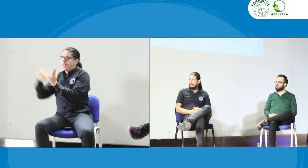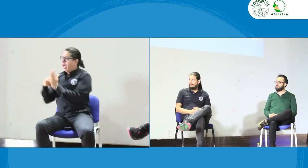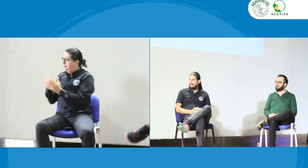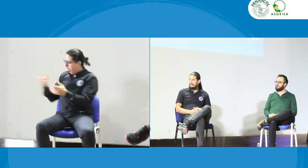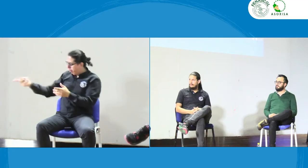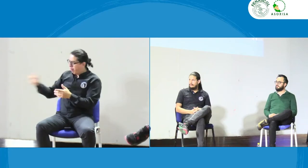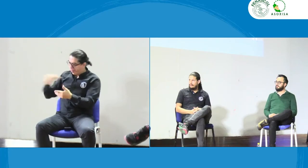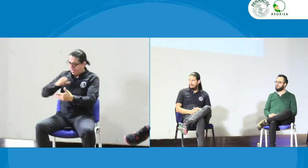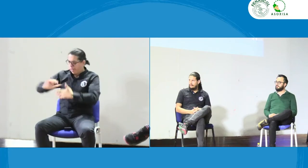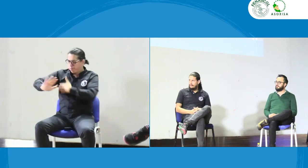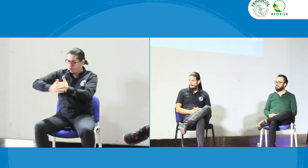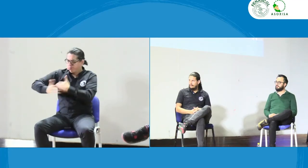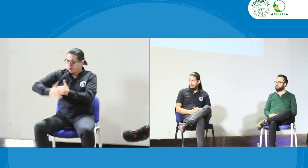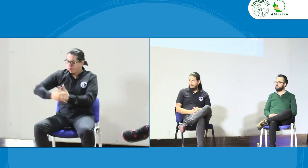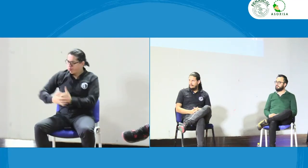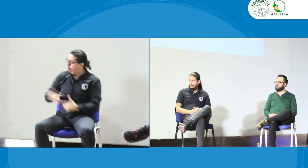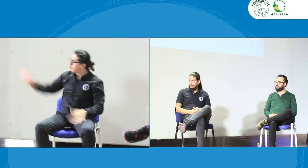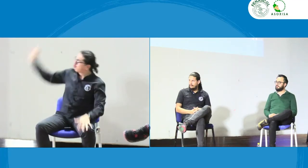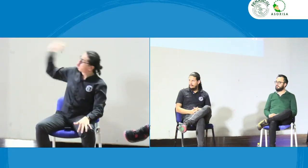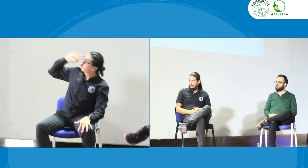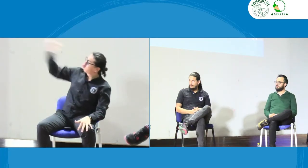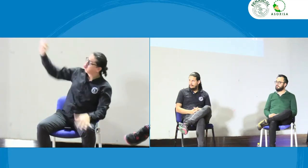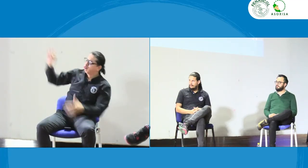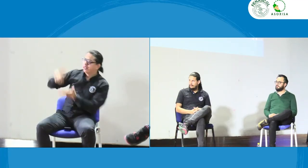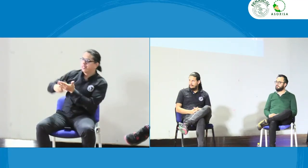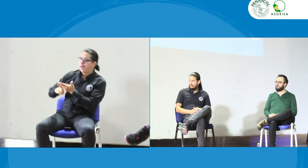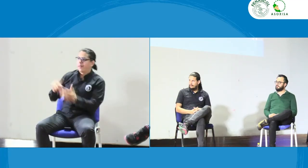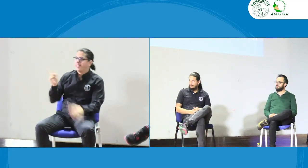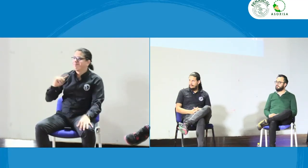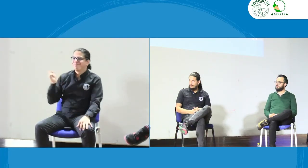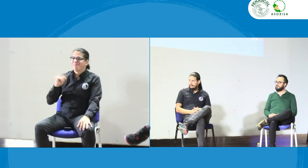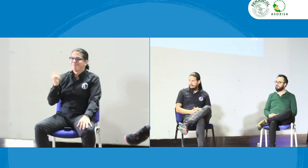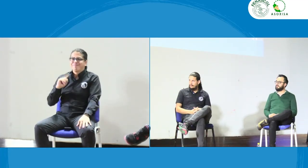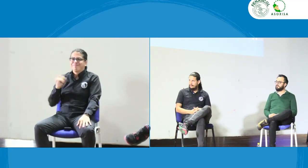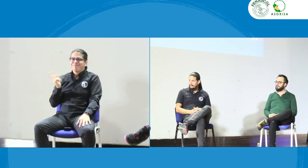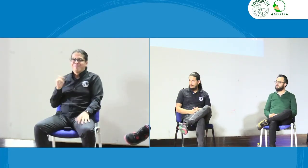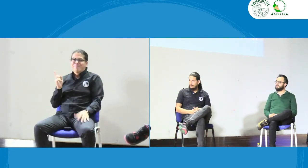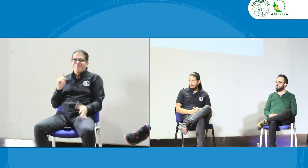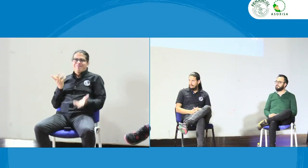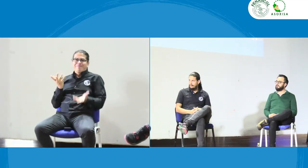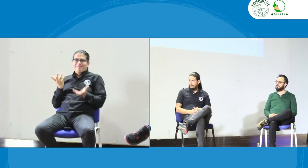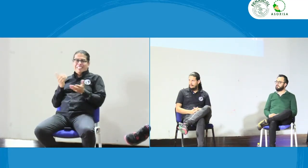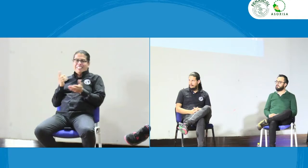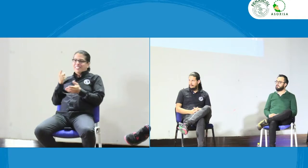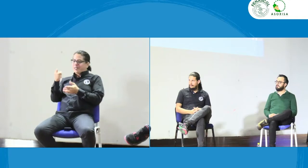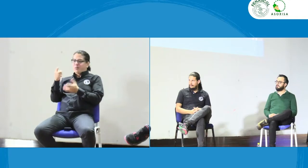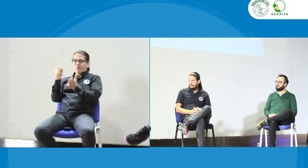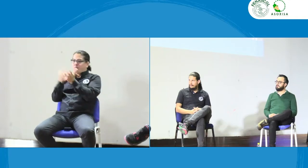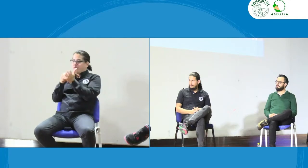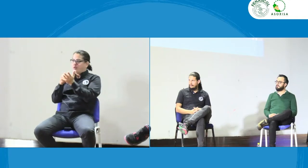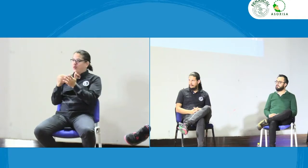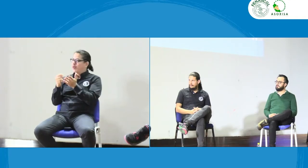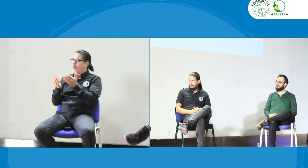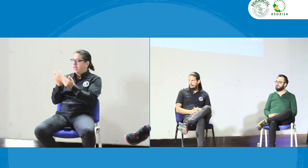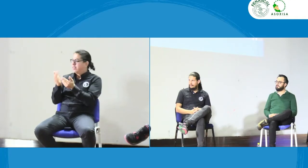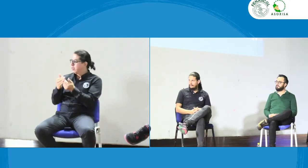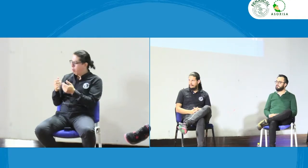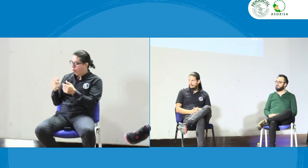otras cosas adicionales ¿sí? esto en la hoja de vida pueden estar pero no es un